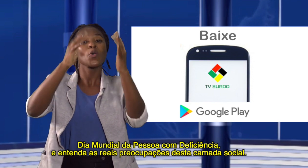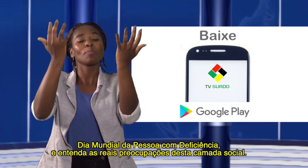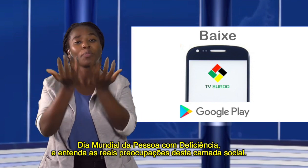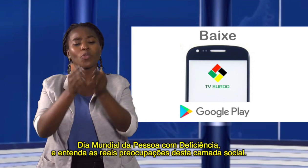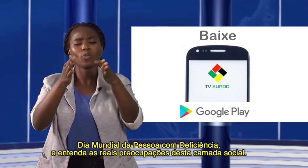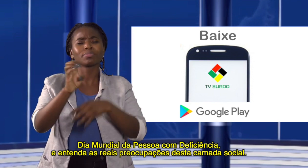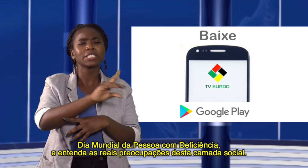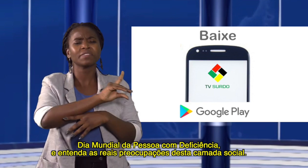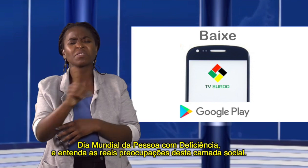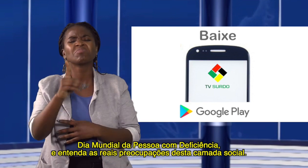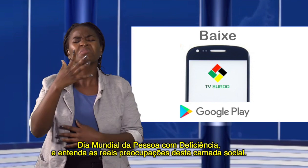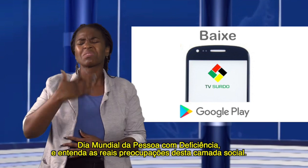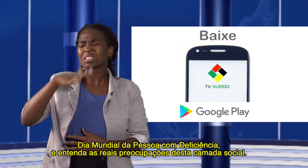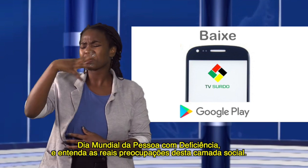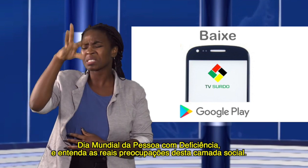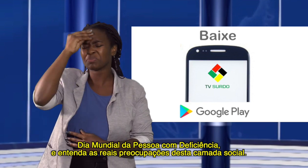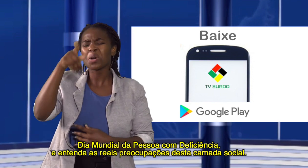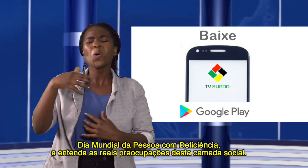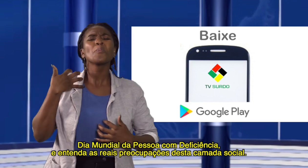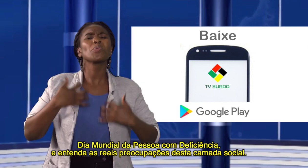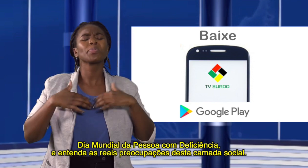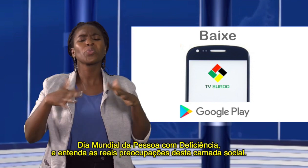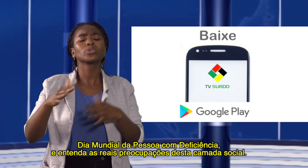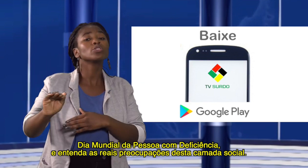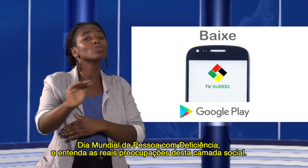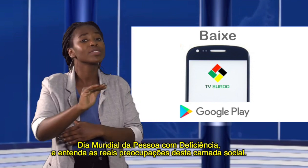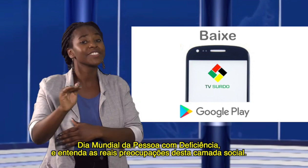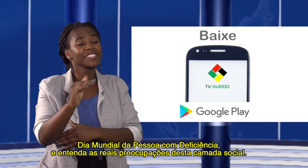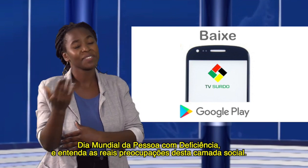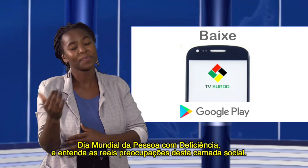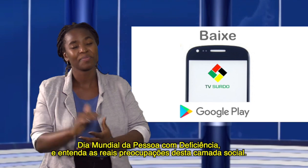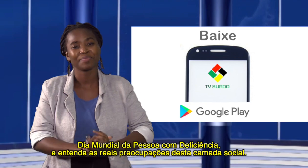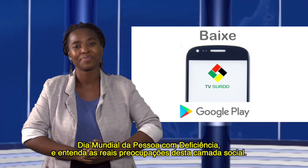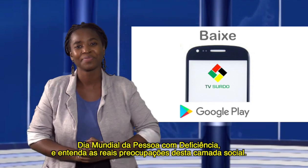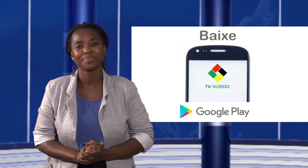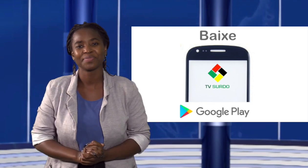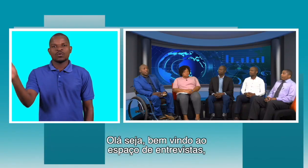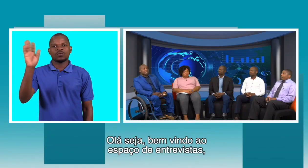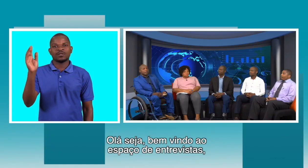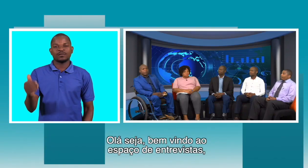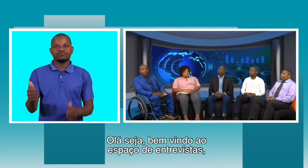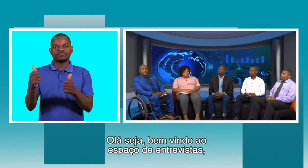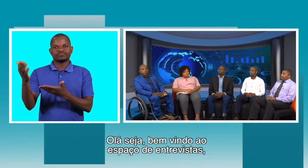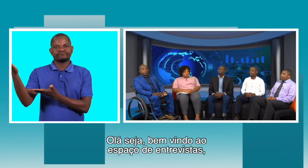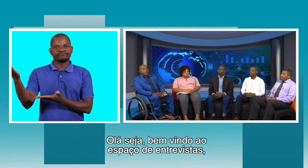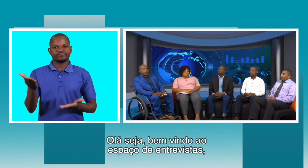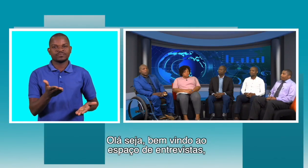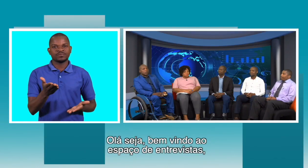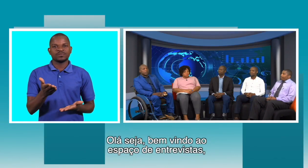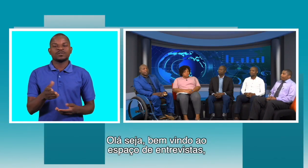Dia Mundial da Pessoa com Deficiência, e entenda mais as reais preocupações desta camada social. Olá, sejam bem-vindos ao espaço de